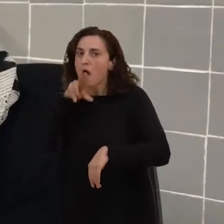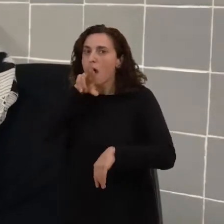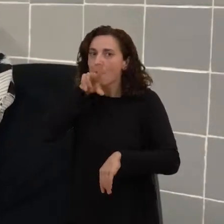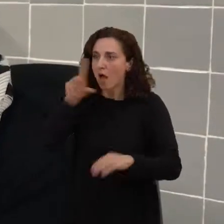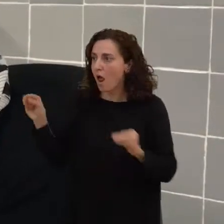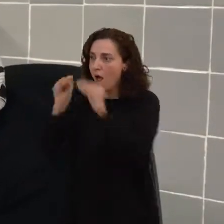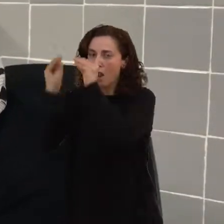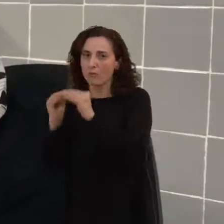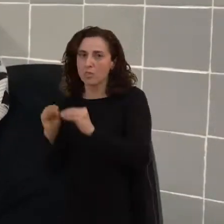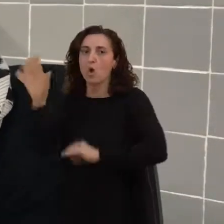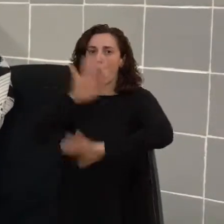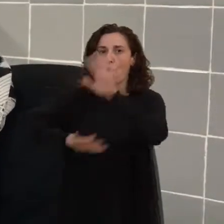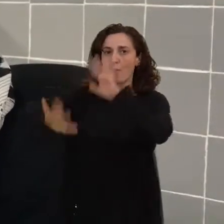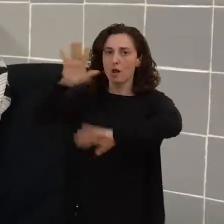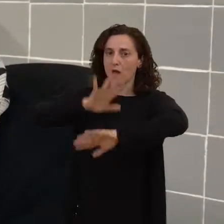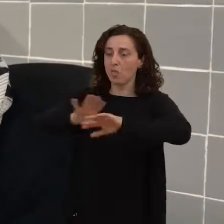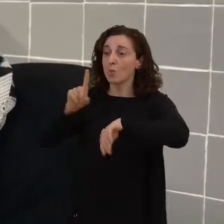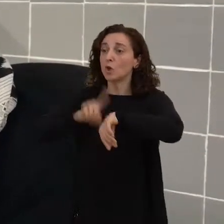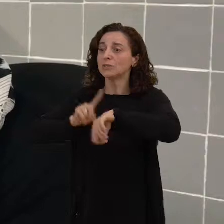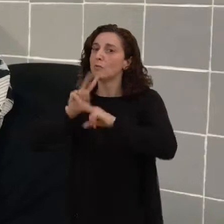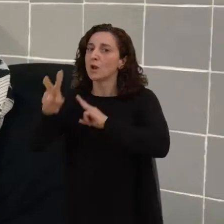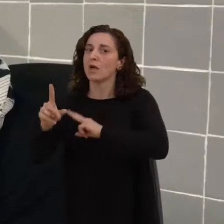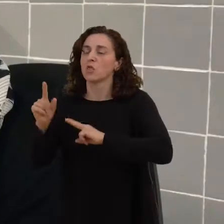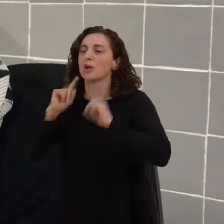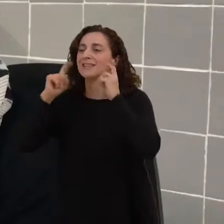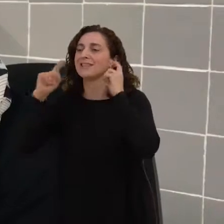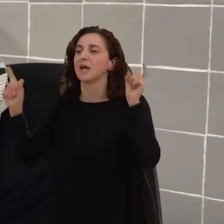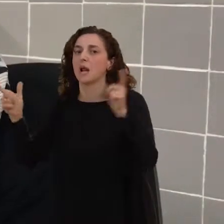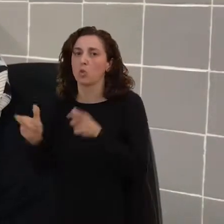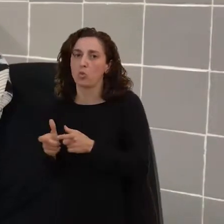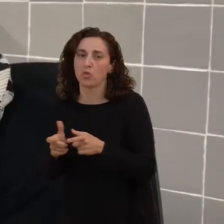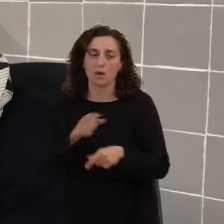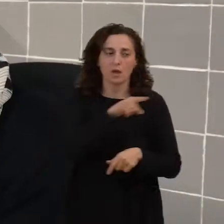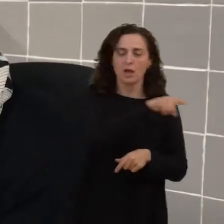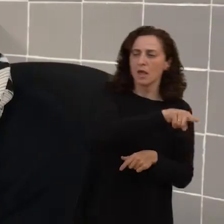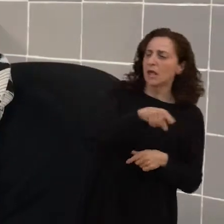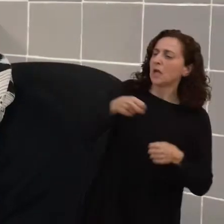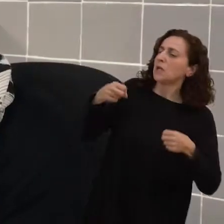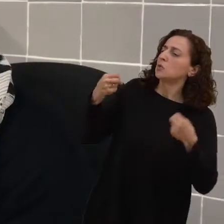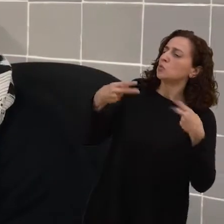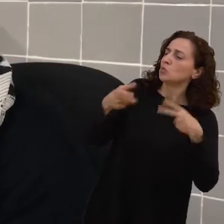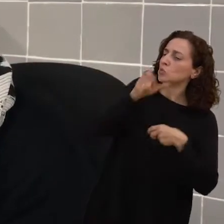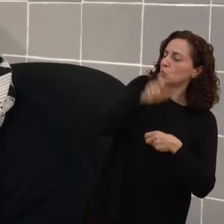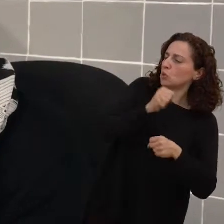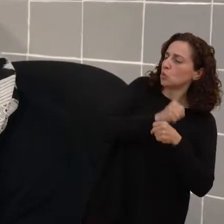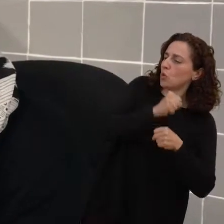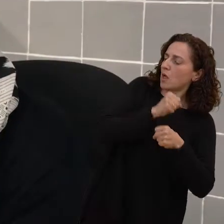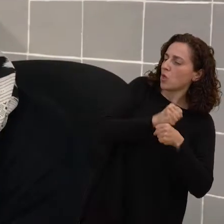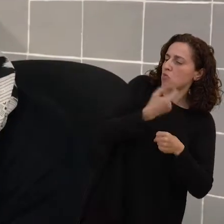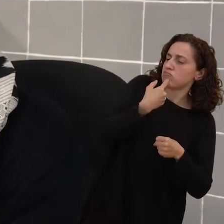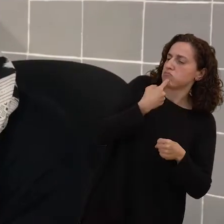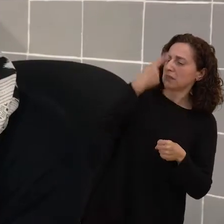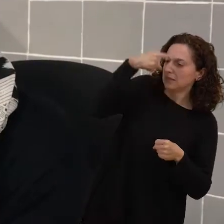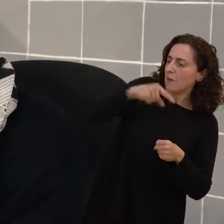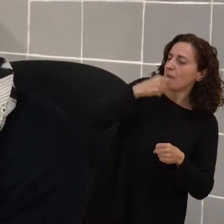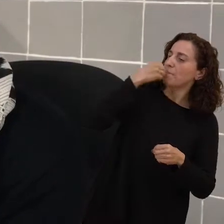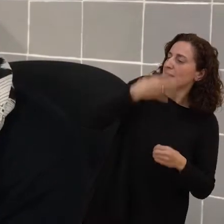complicado, aunque siempre se intenta reducir ese tiempo. ¿Cómo sabe el subtitulador cuando está haciendo un buen trabajo? Pues principalmente